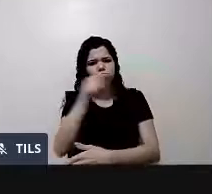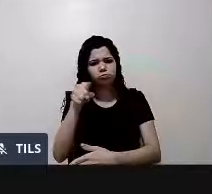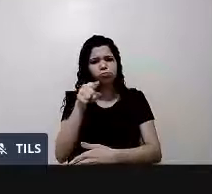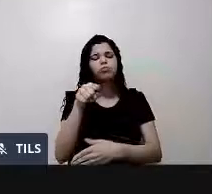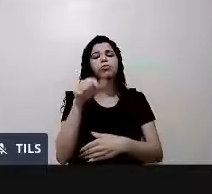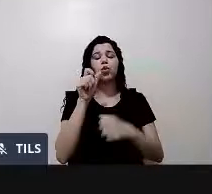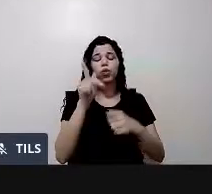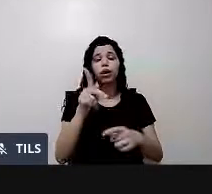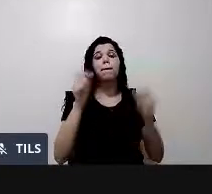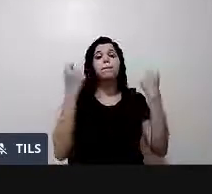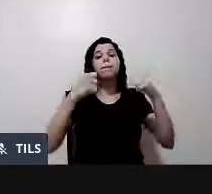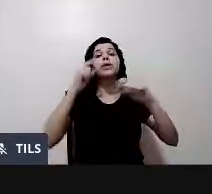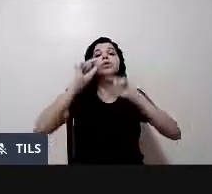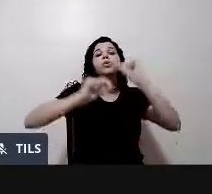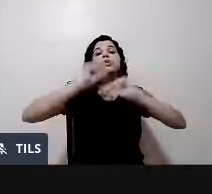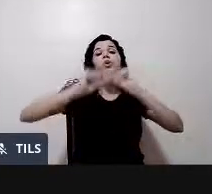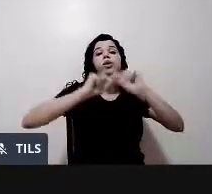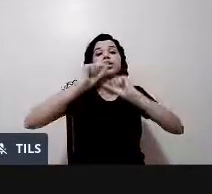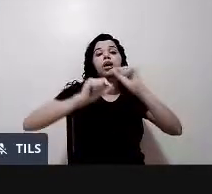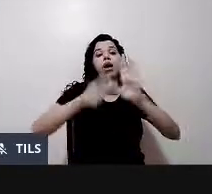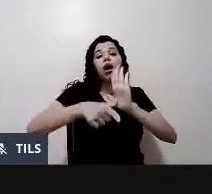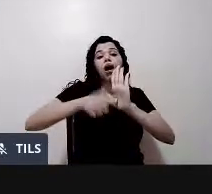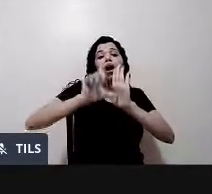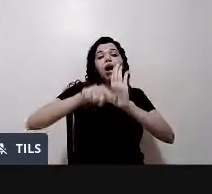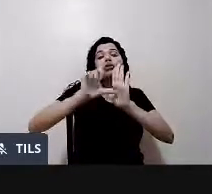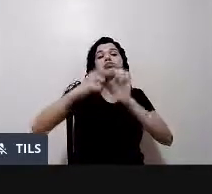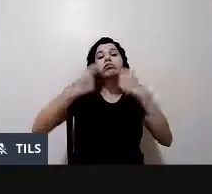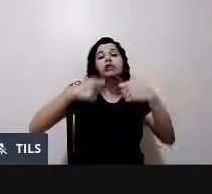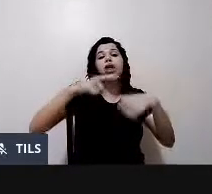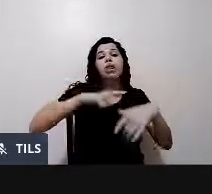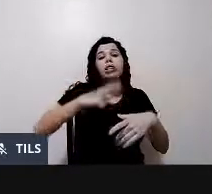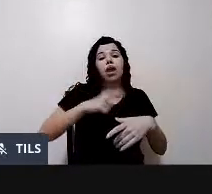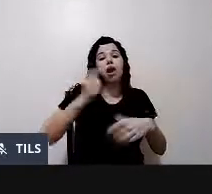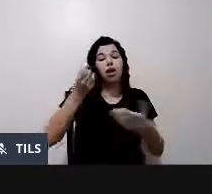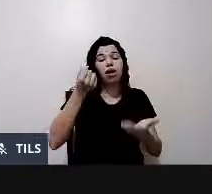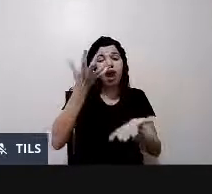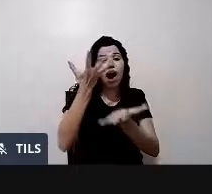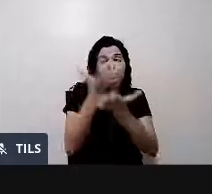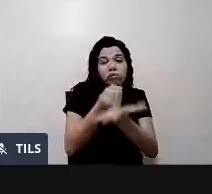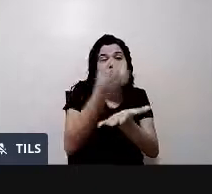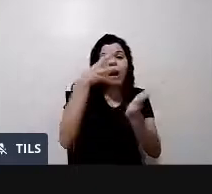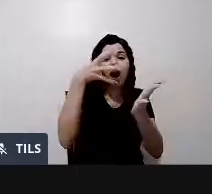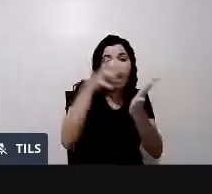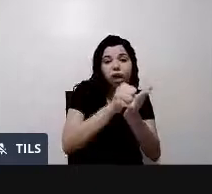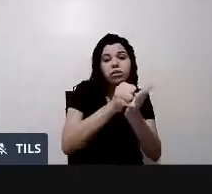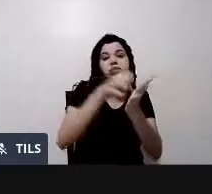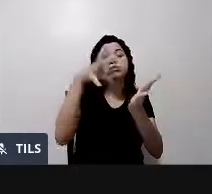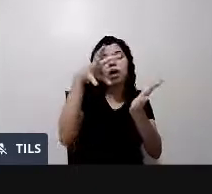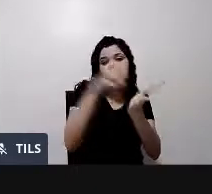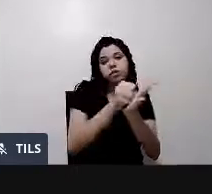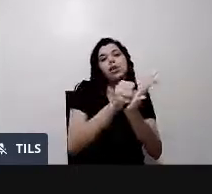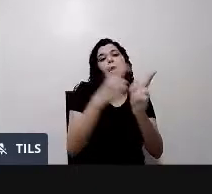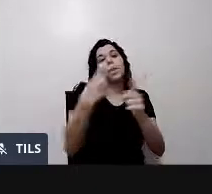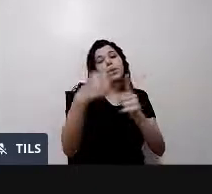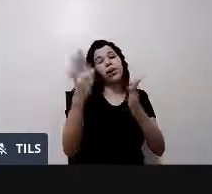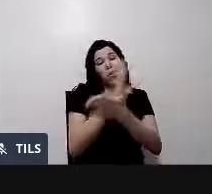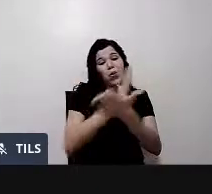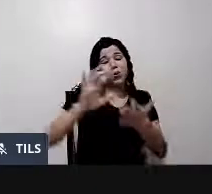precisa ter dado entrada, porque o que ocorre é que alguns surdos entram em contato comigo,